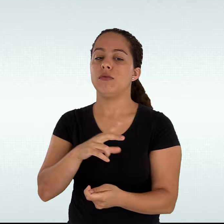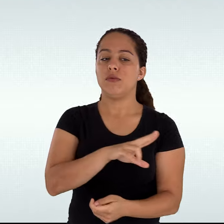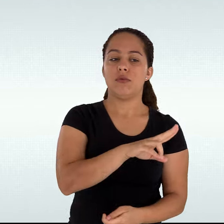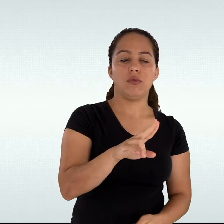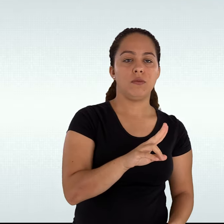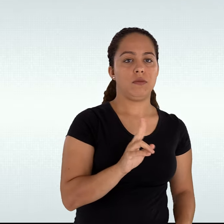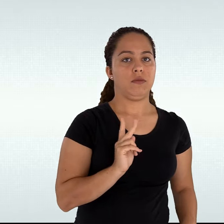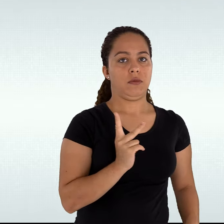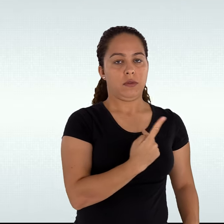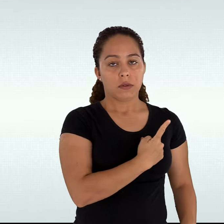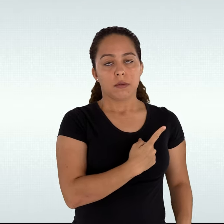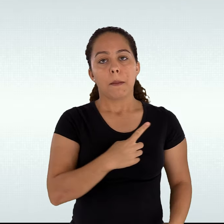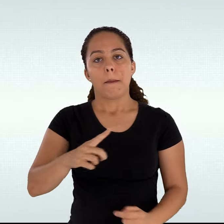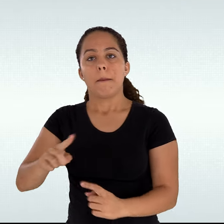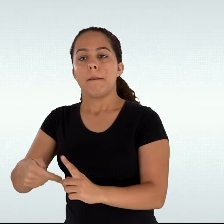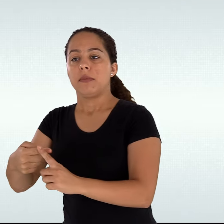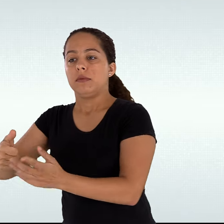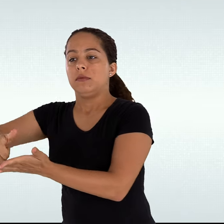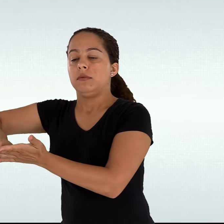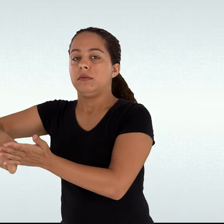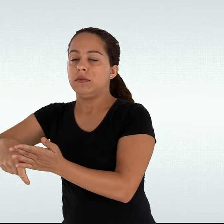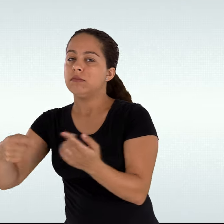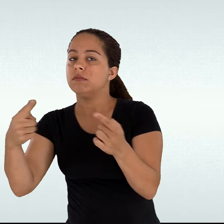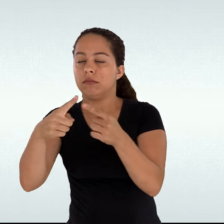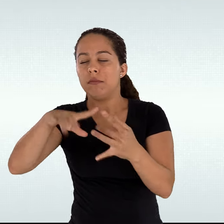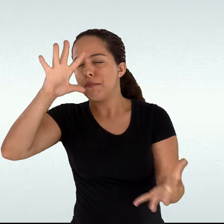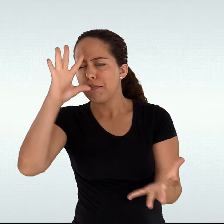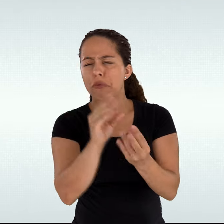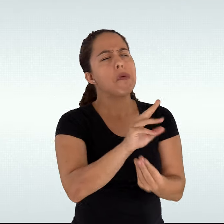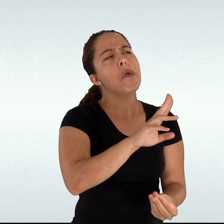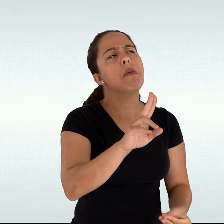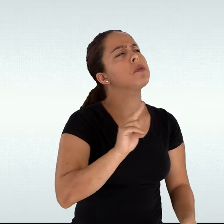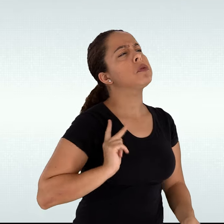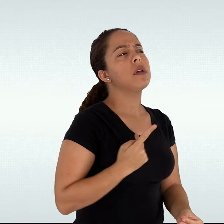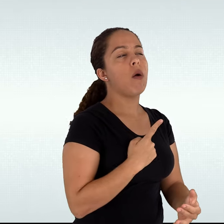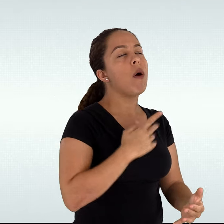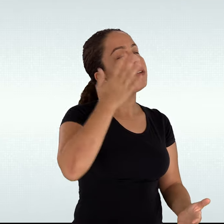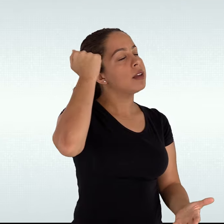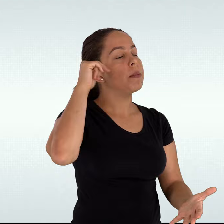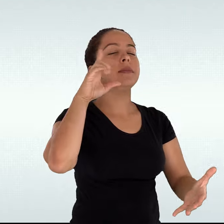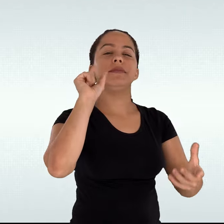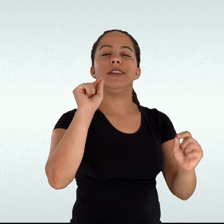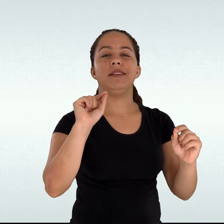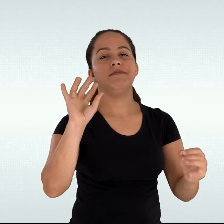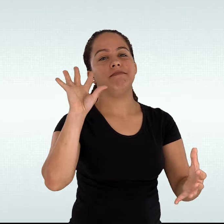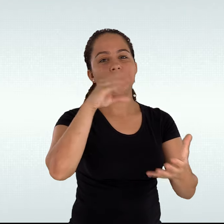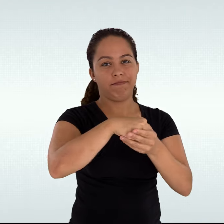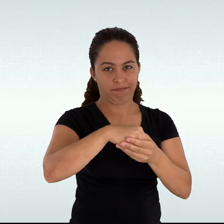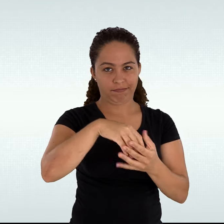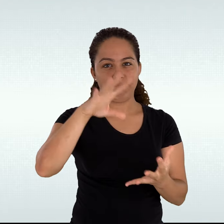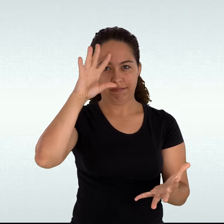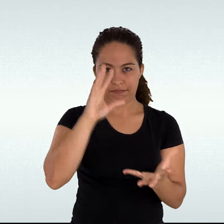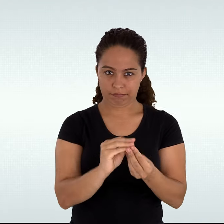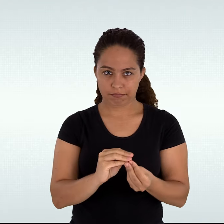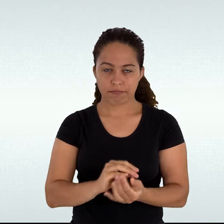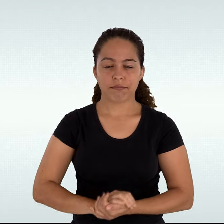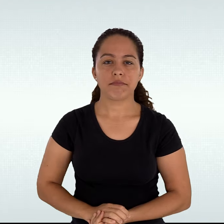vincula o nome social à identificação civil. Nesta lógica, no campus de estudo